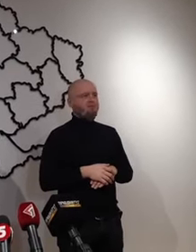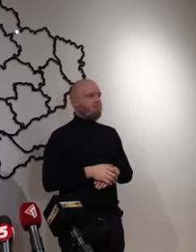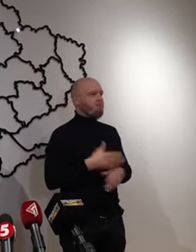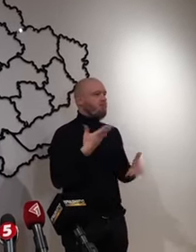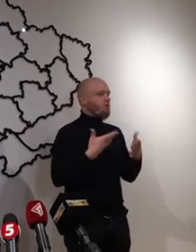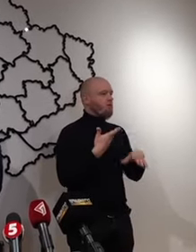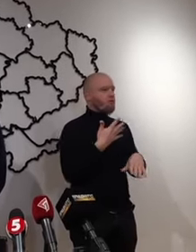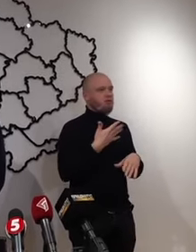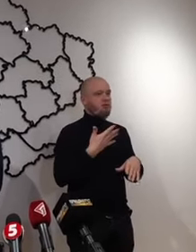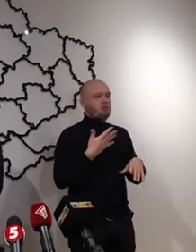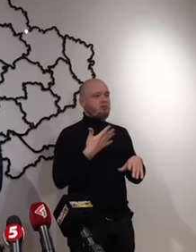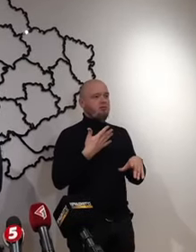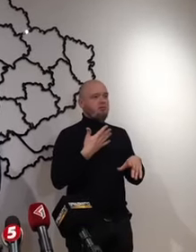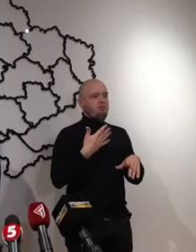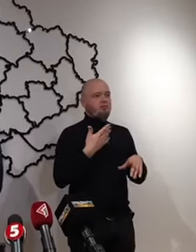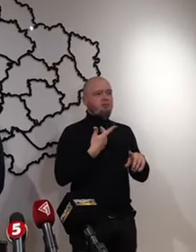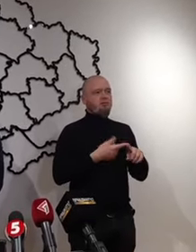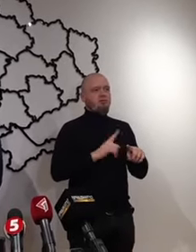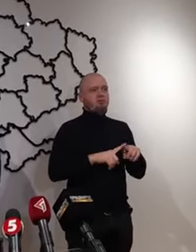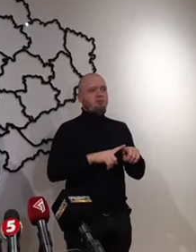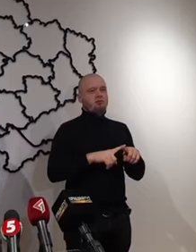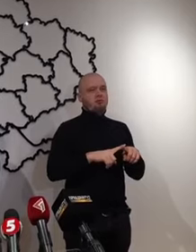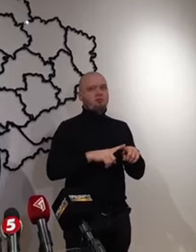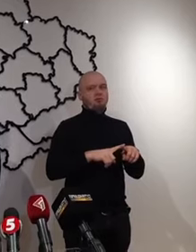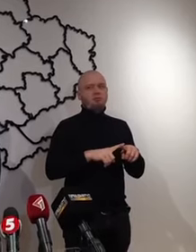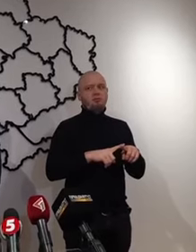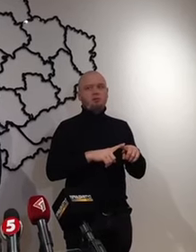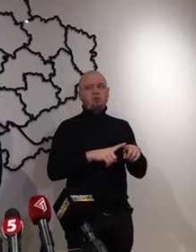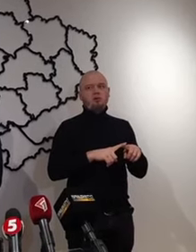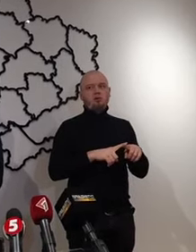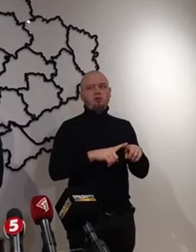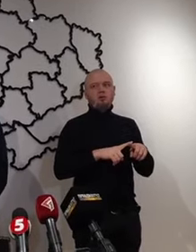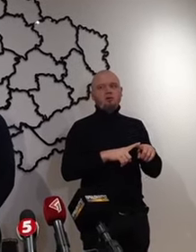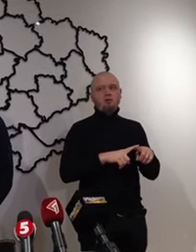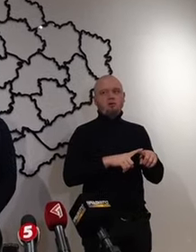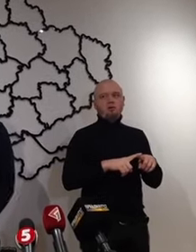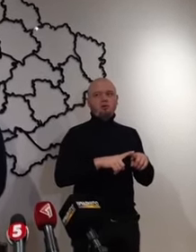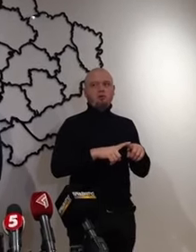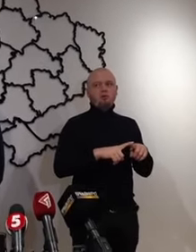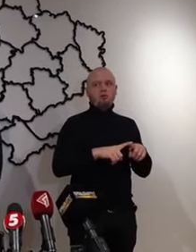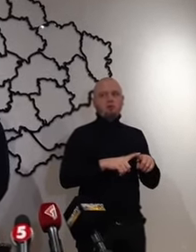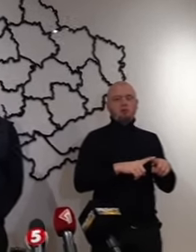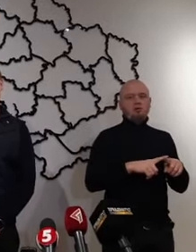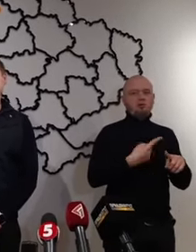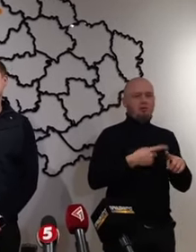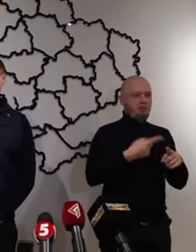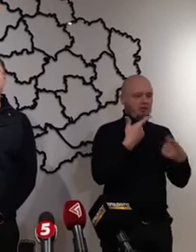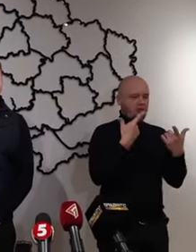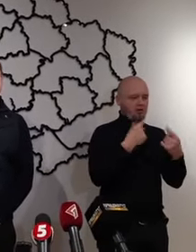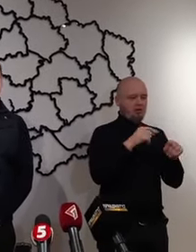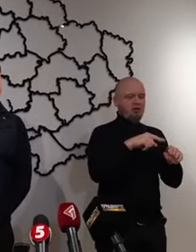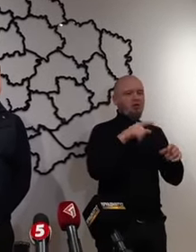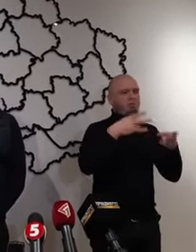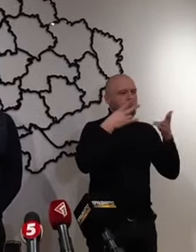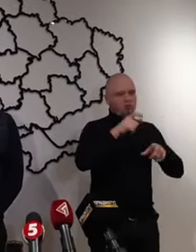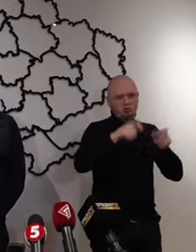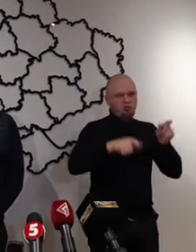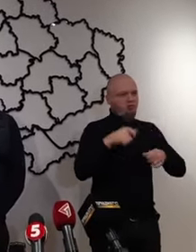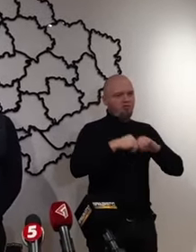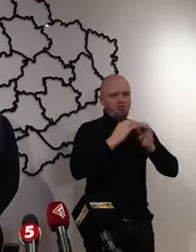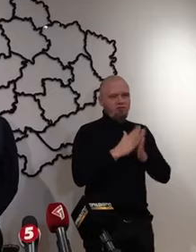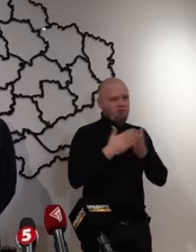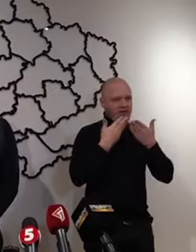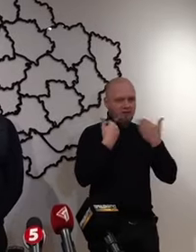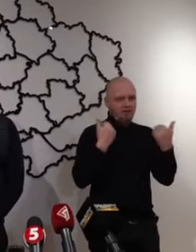Це, напевно, про вас нічий зоб'єкт, але не діючий. По питам дживий? Ні, ні, Тобто постраждали? Немає взагалі.